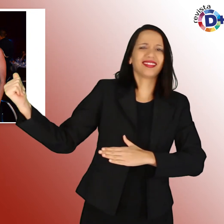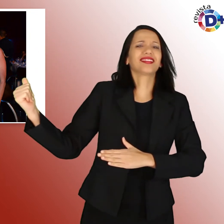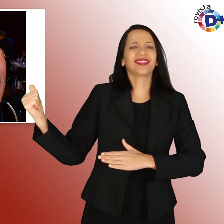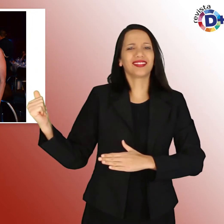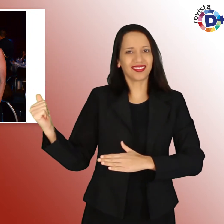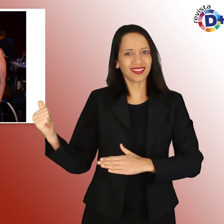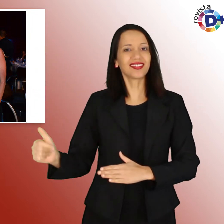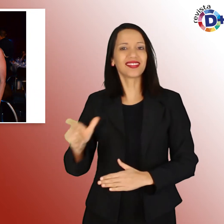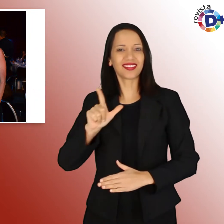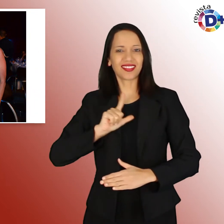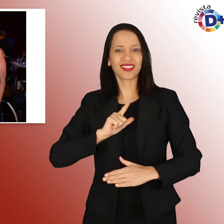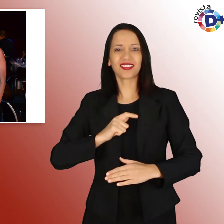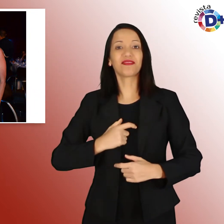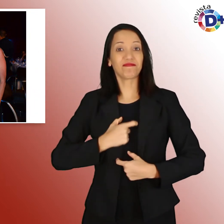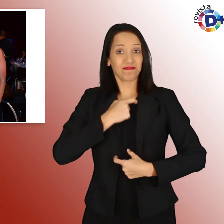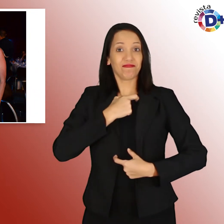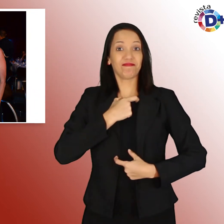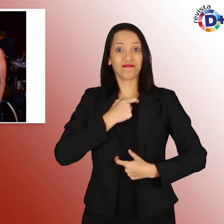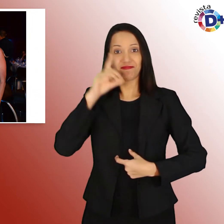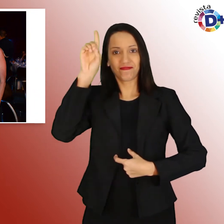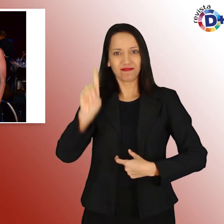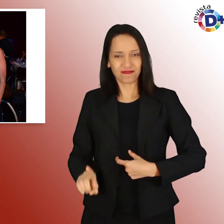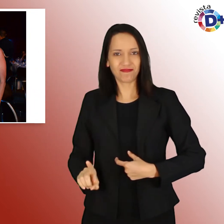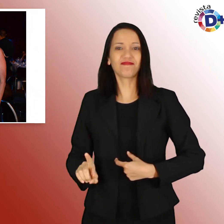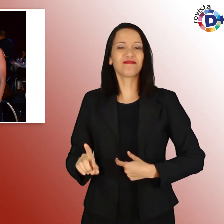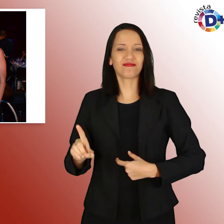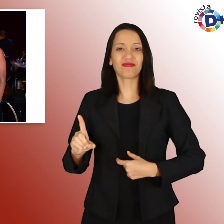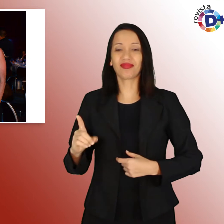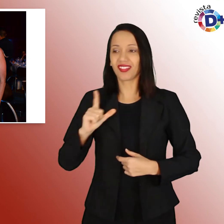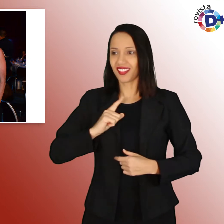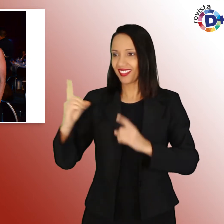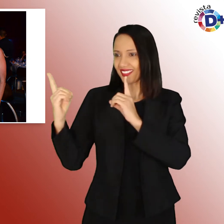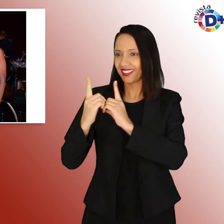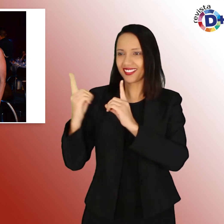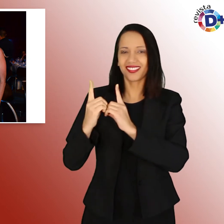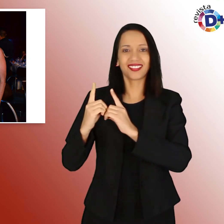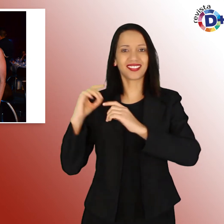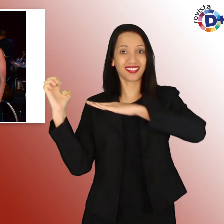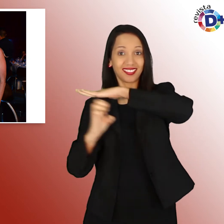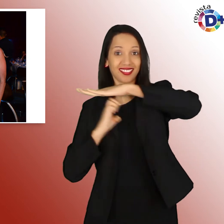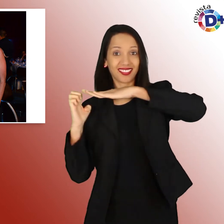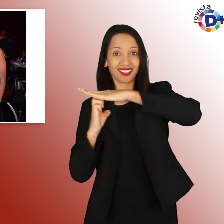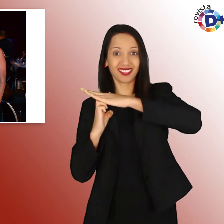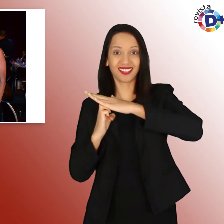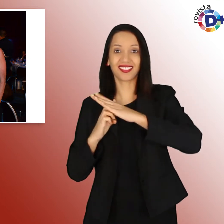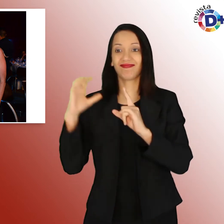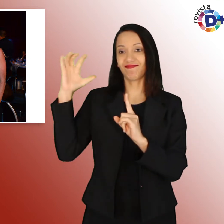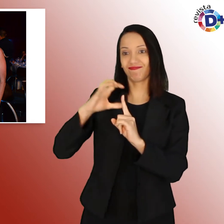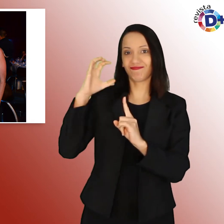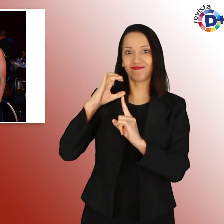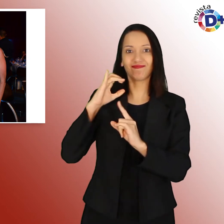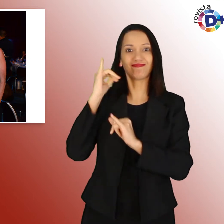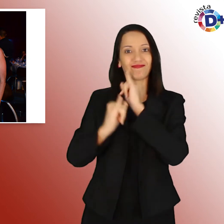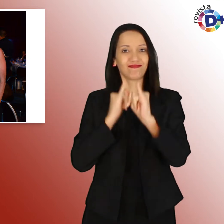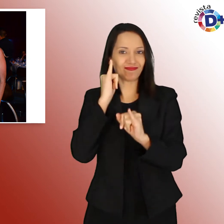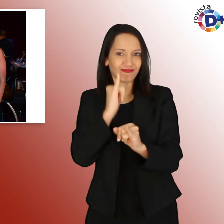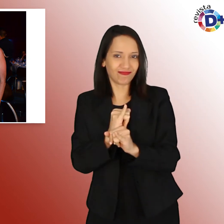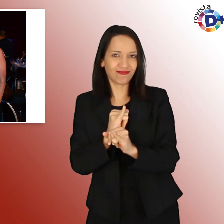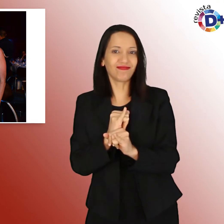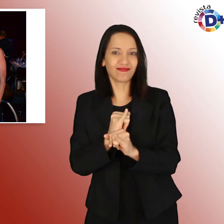executivos, clientes de empresas, influenciadores digitais e pessoas engajadas na